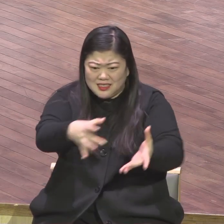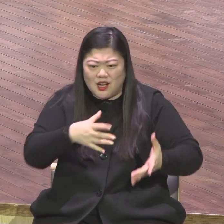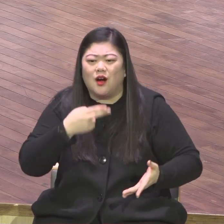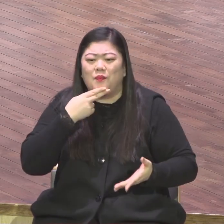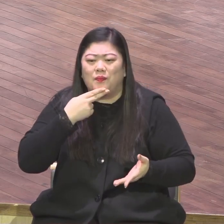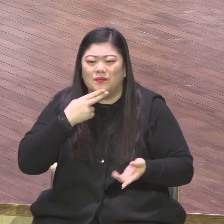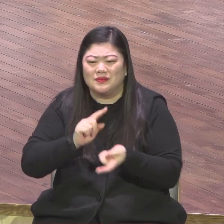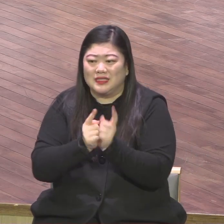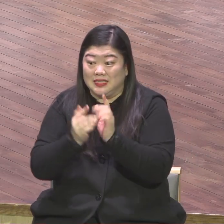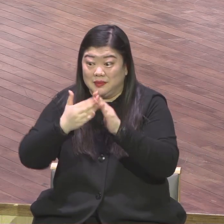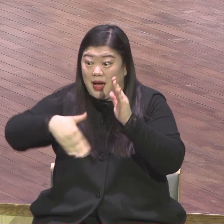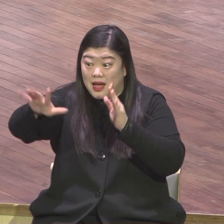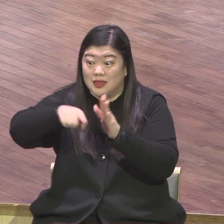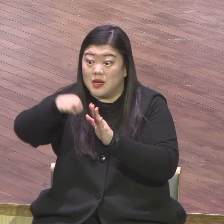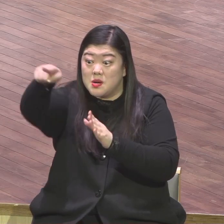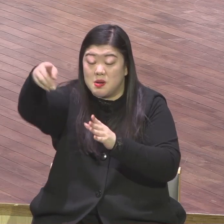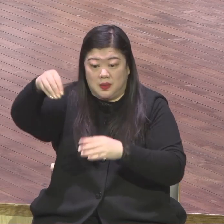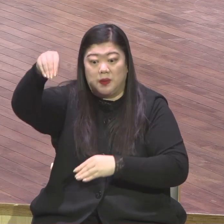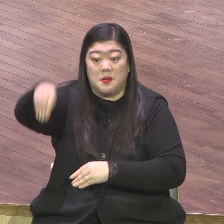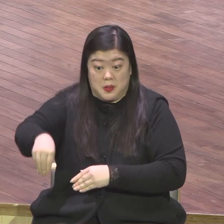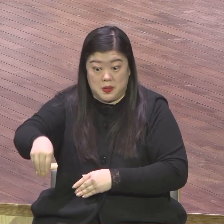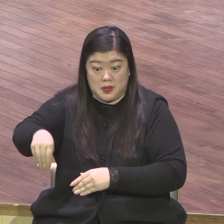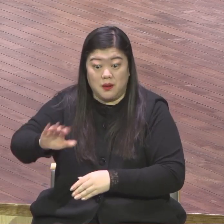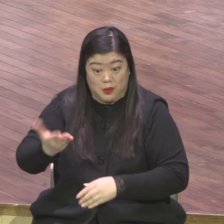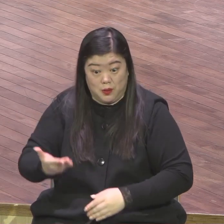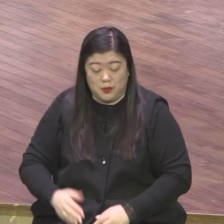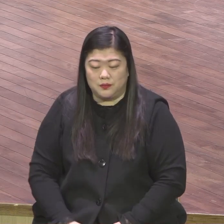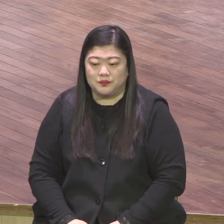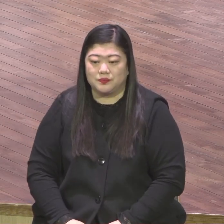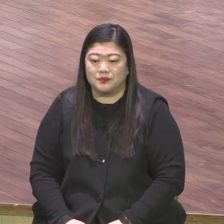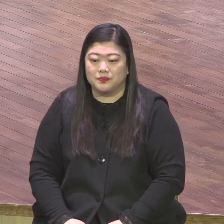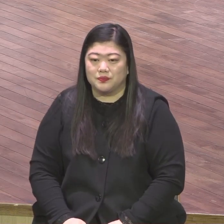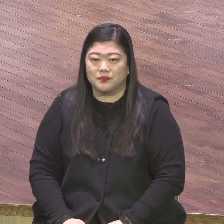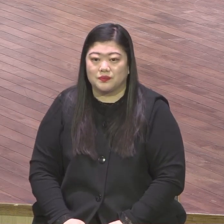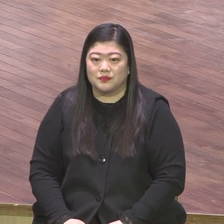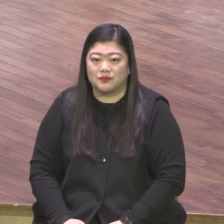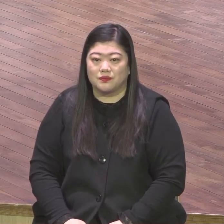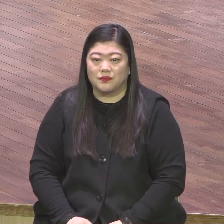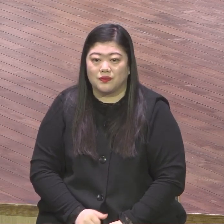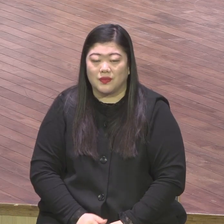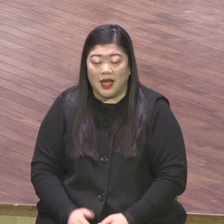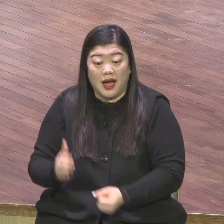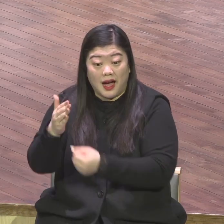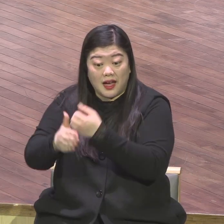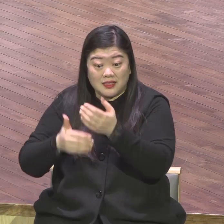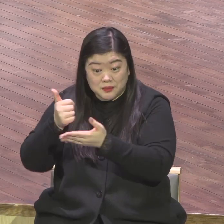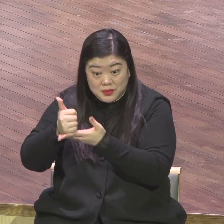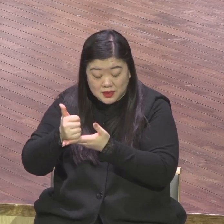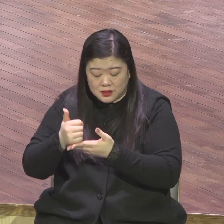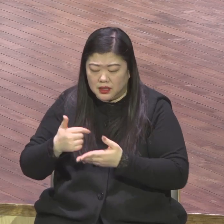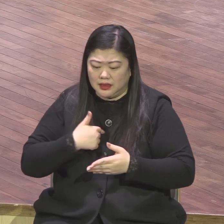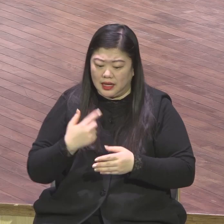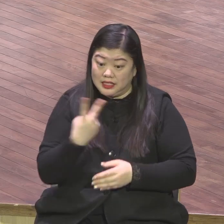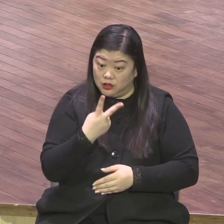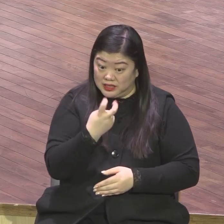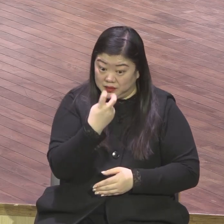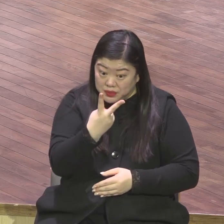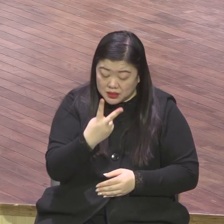제목을 정해서 드리는데 놀랍게도 하나님께서 기가 막히게 응답하시더라고요 그러니까 은약 1년